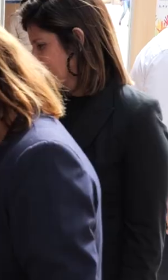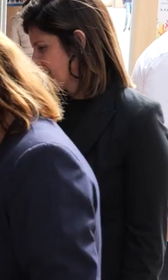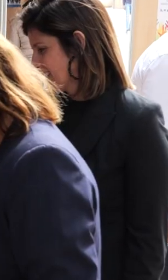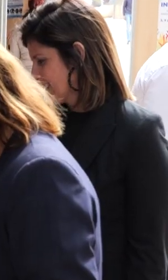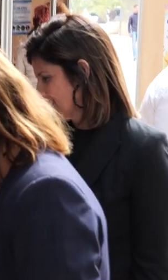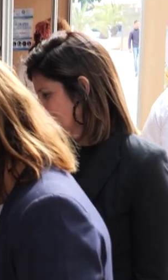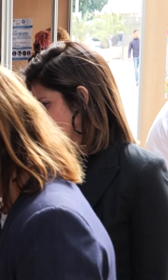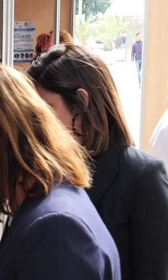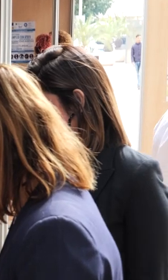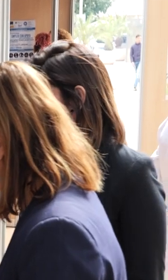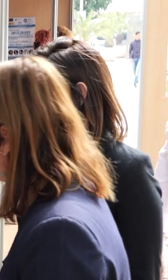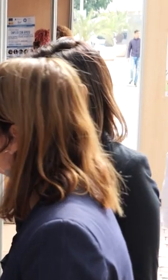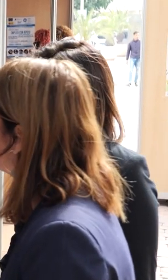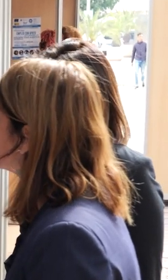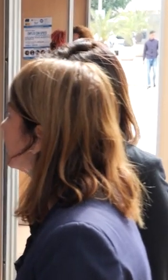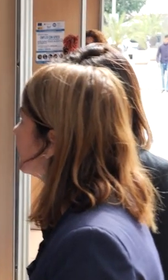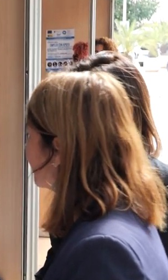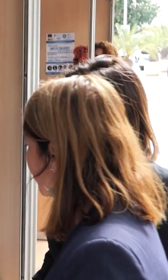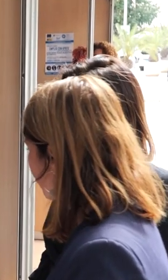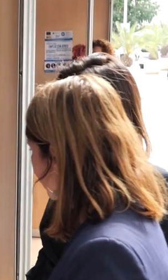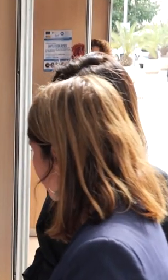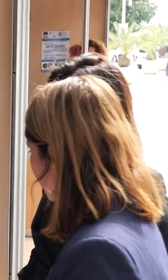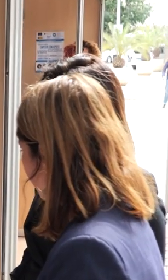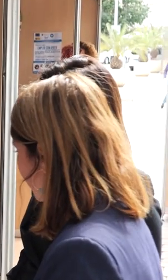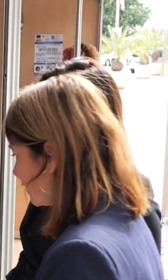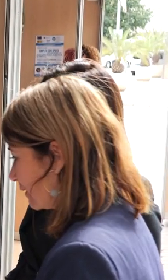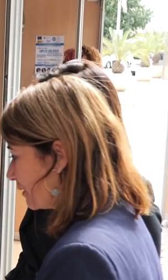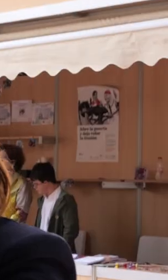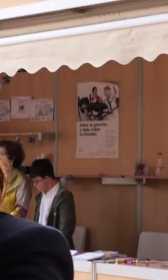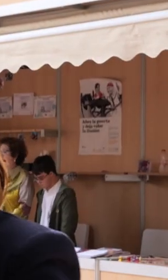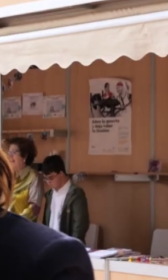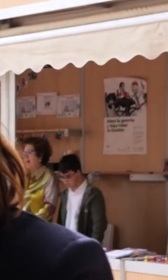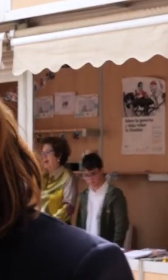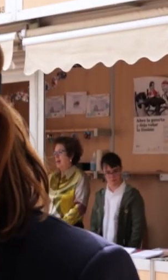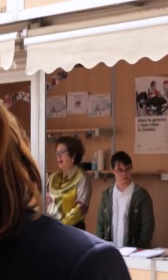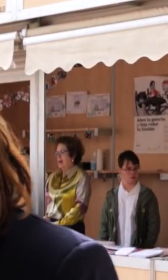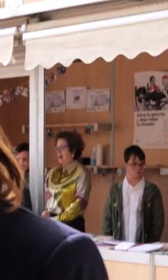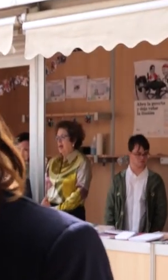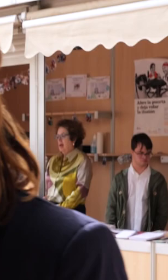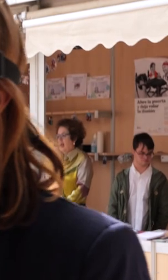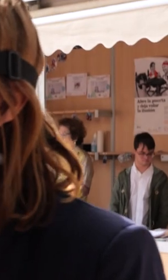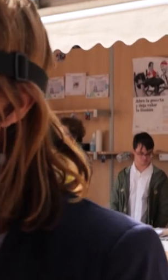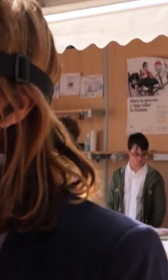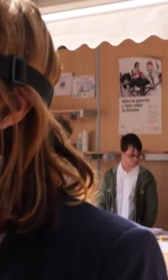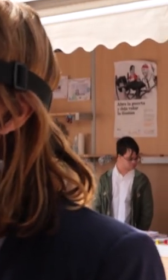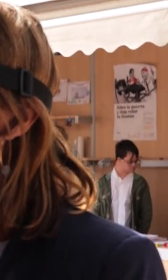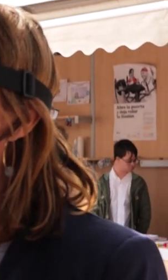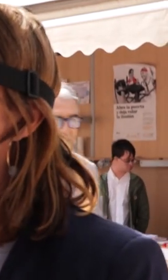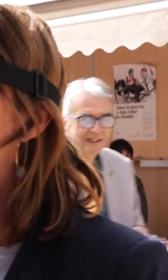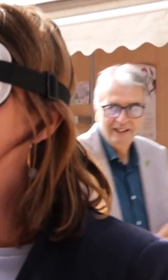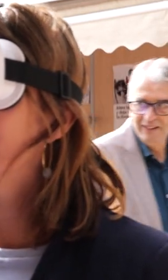también cada vez se están sumando más empresas que nos están apoyando en la inclusión laboral y es